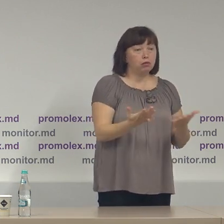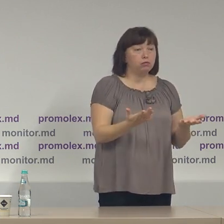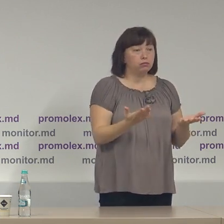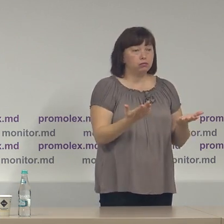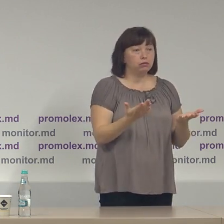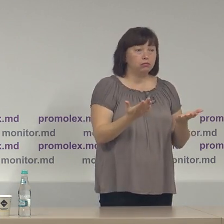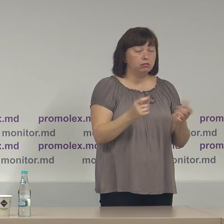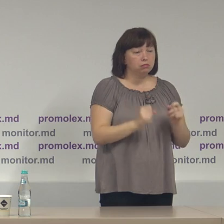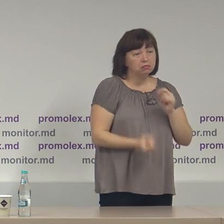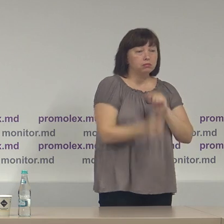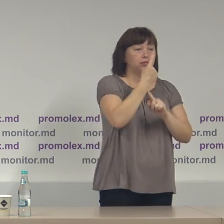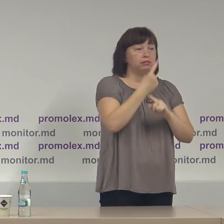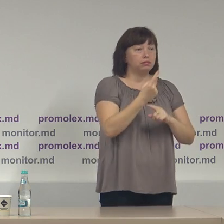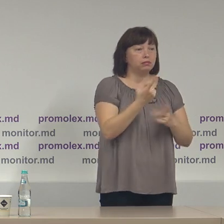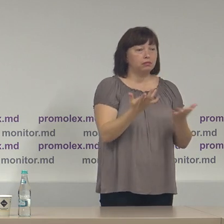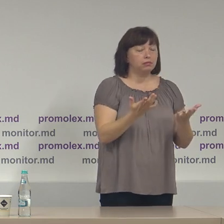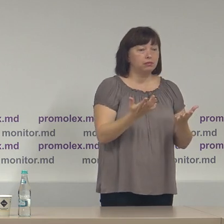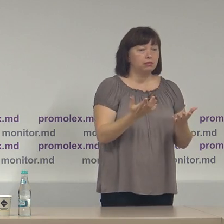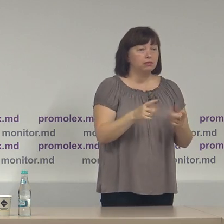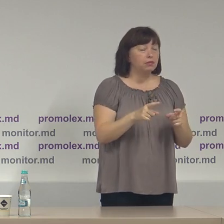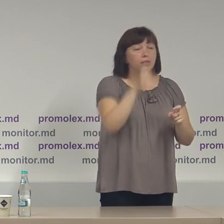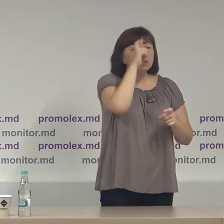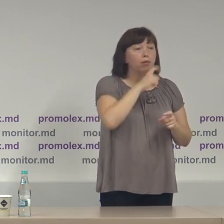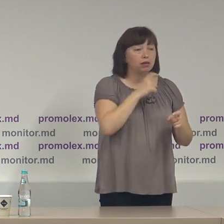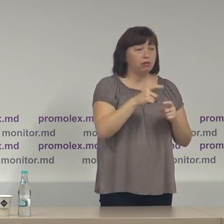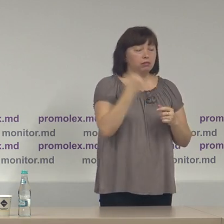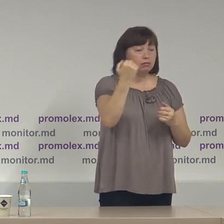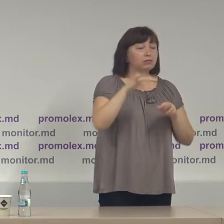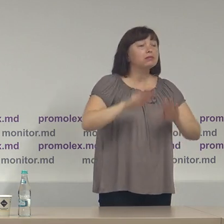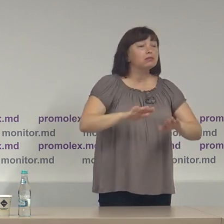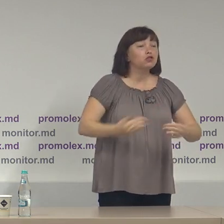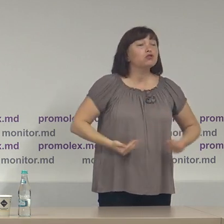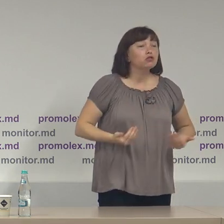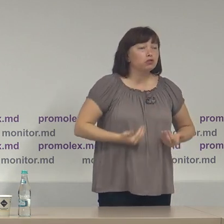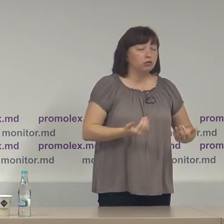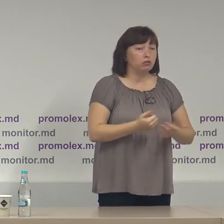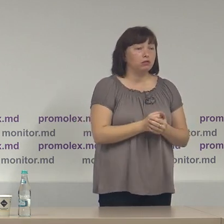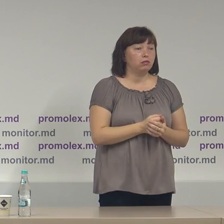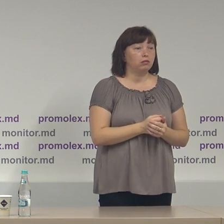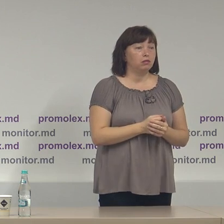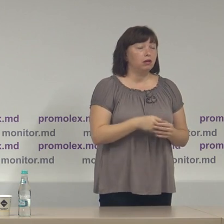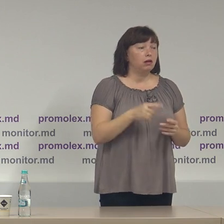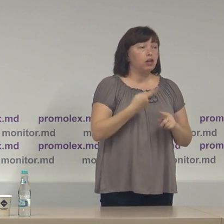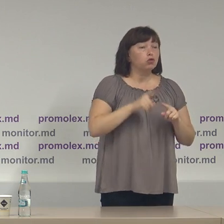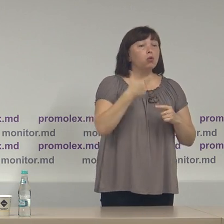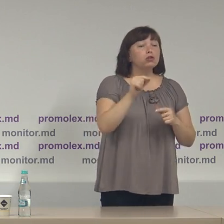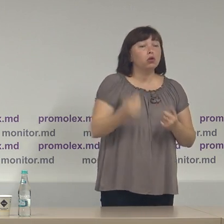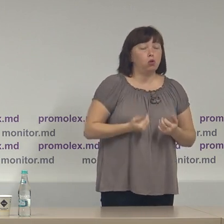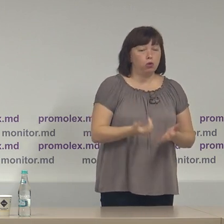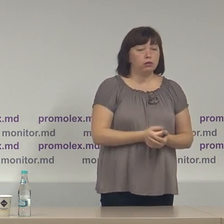reacții imprevizibile din partea locuitorilor acestor localități